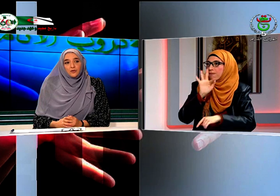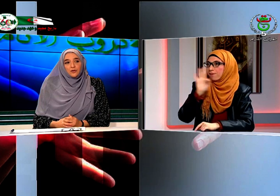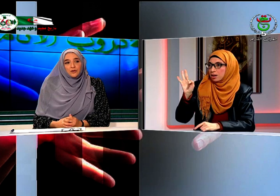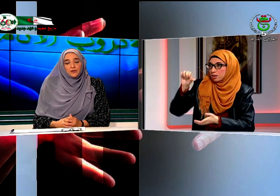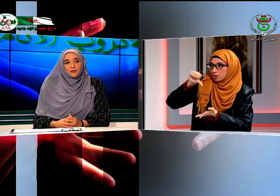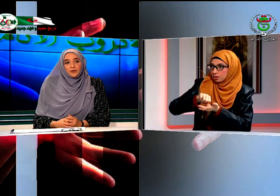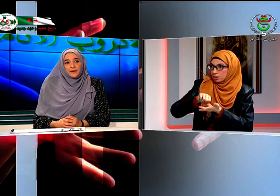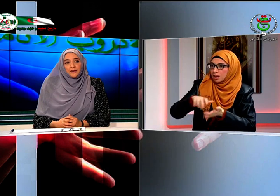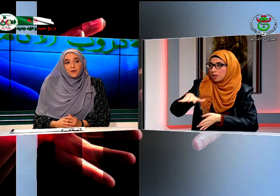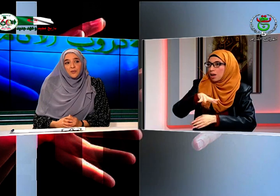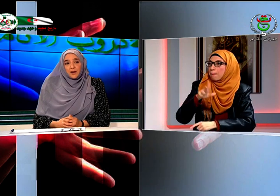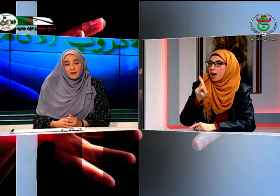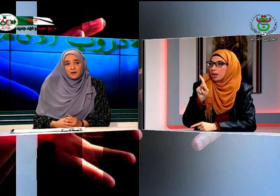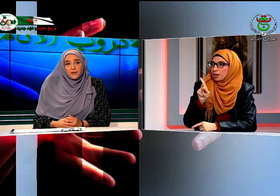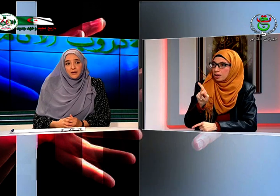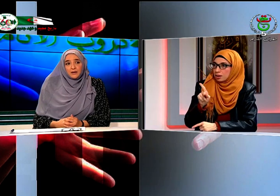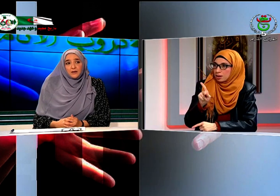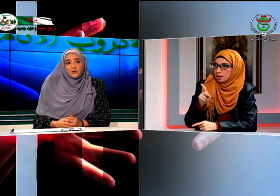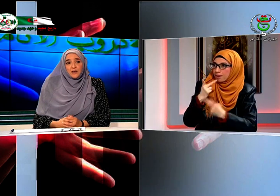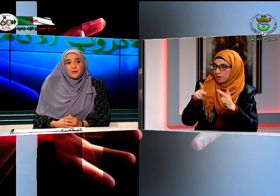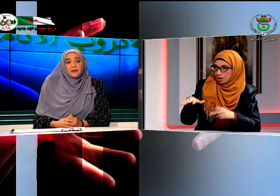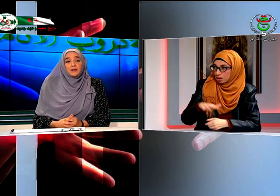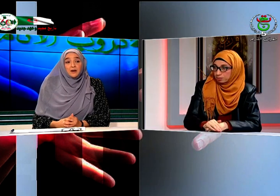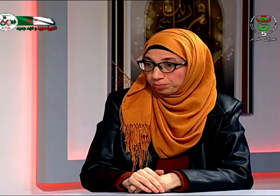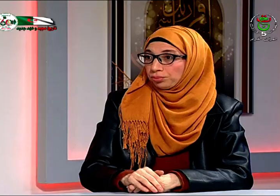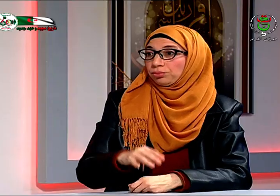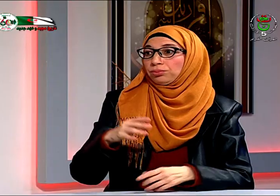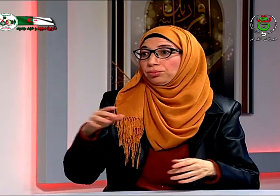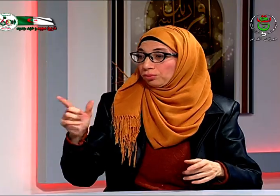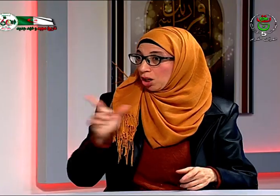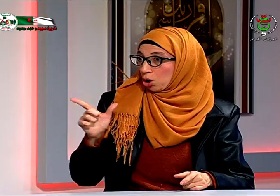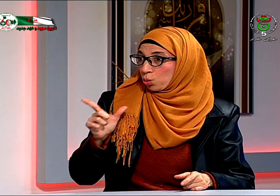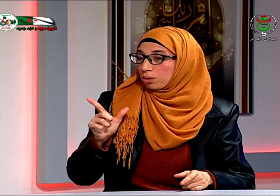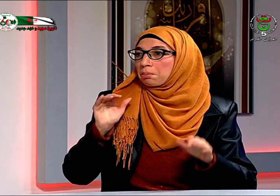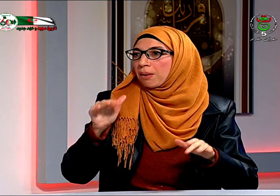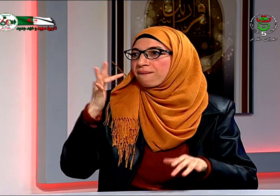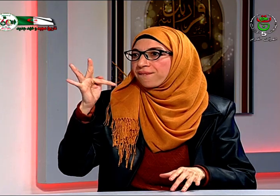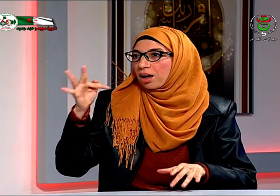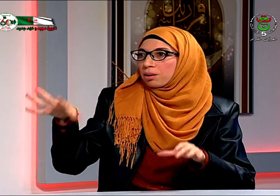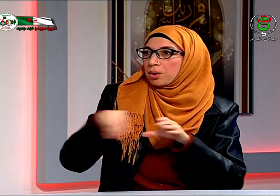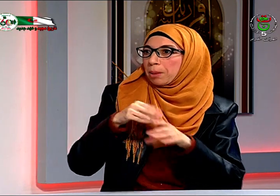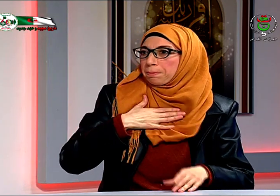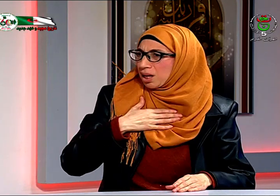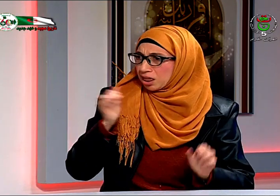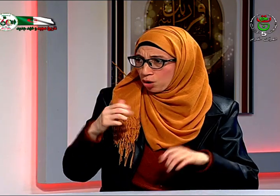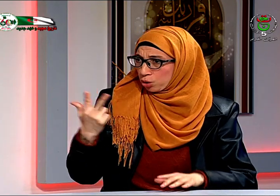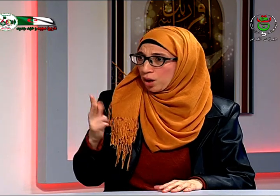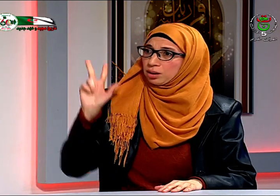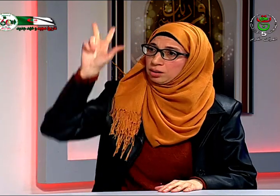منحة مالية مساعدة مالية من أجل أخذ ابنتي إلى فرنسا